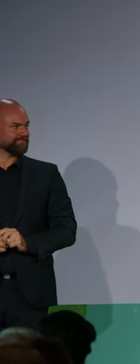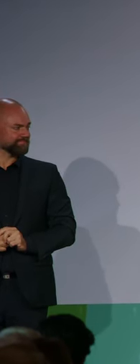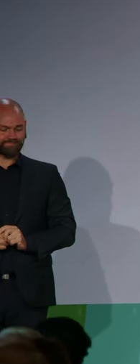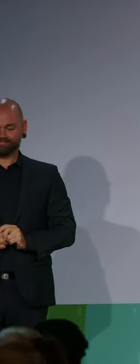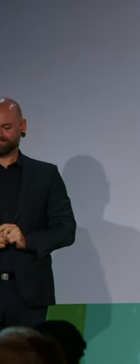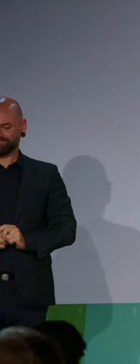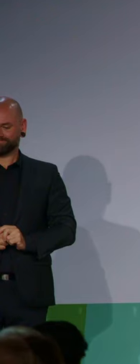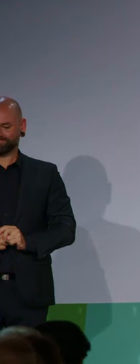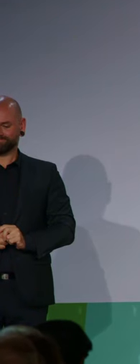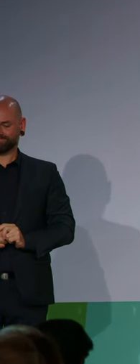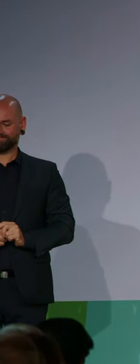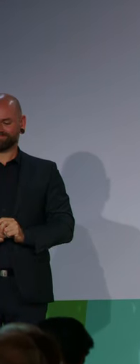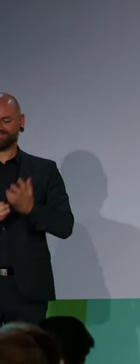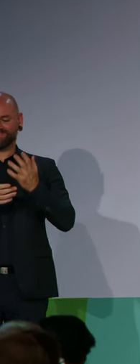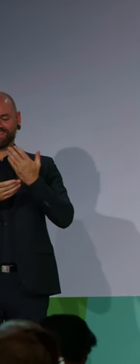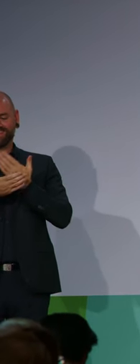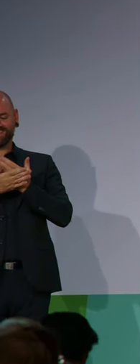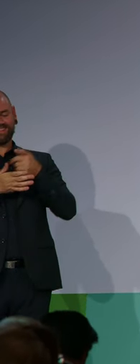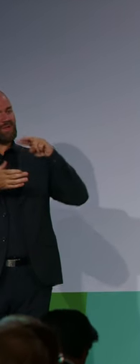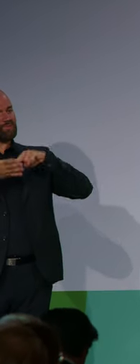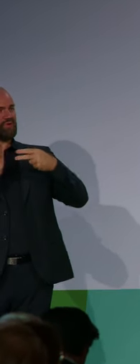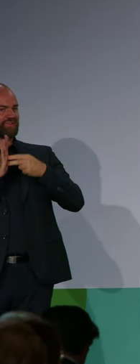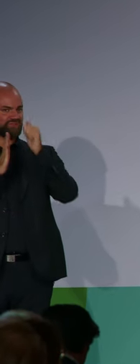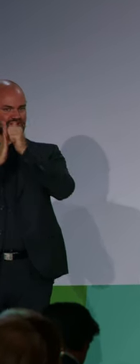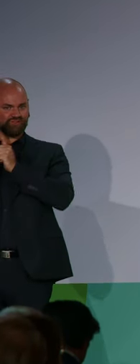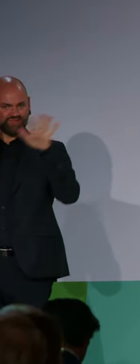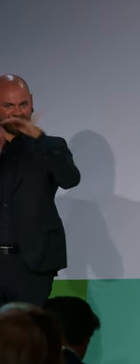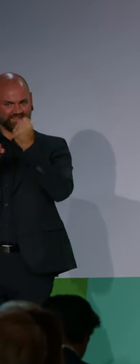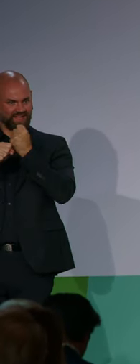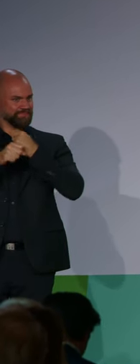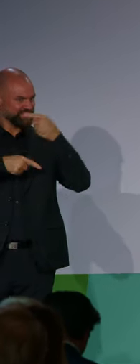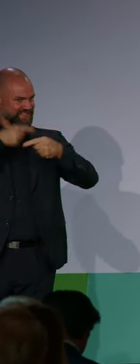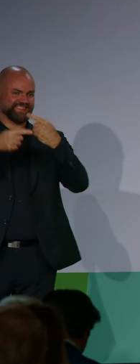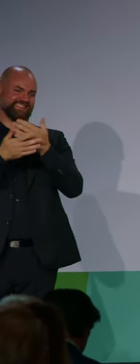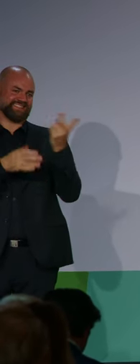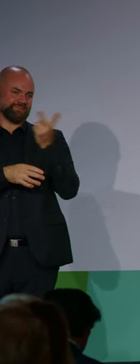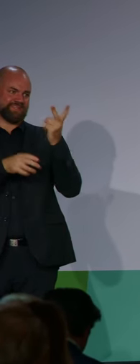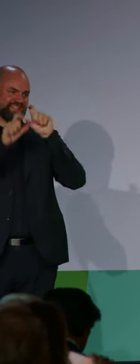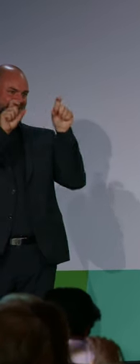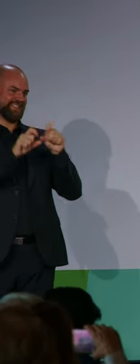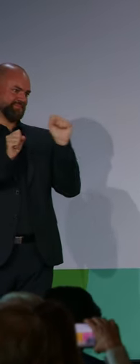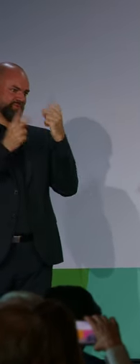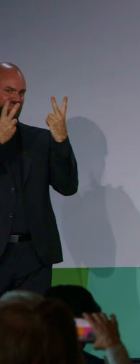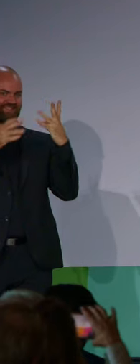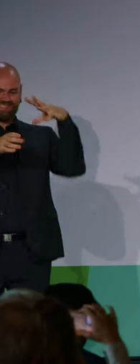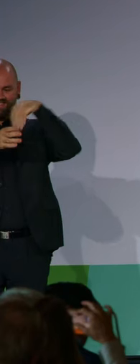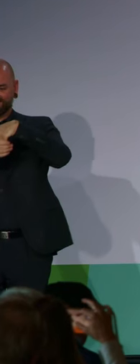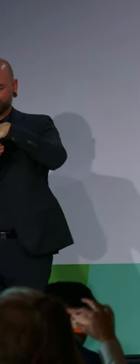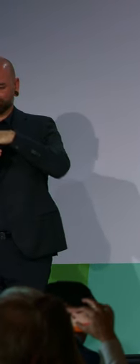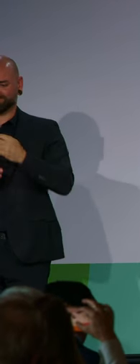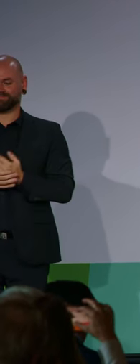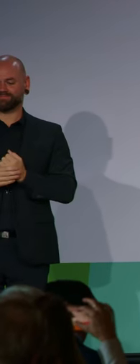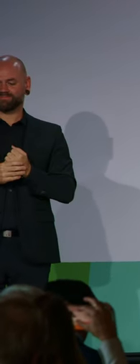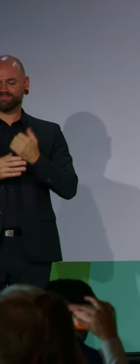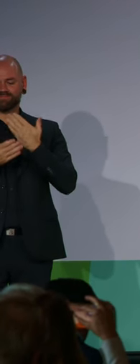die UN-Behindertenrechtskonvention in Deutschland ratifiziert wurde und zu geltendem Recht wurde und damit alles anfing eigentlich mit den Diskussionen, die wir